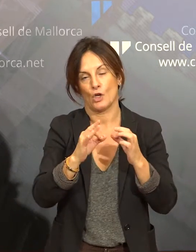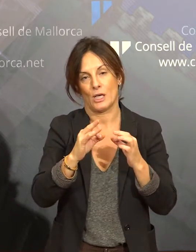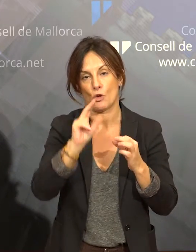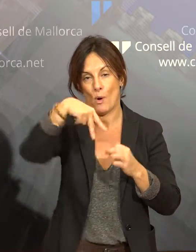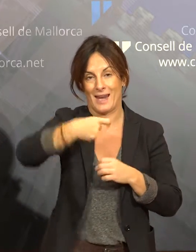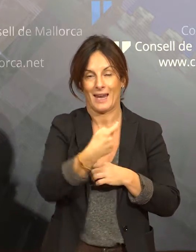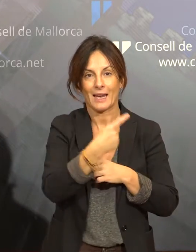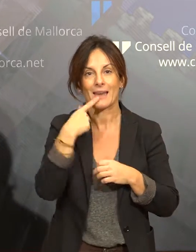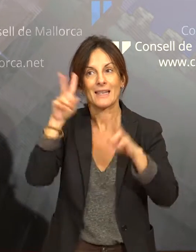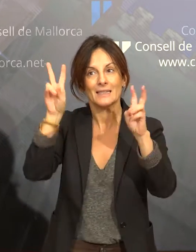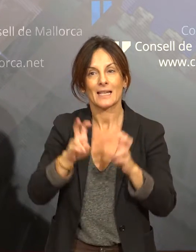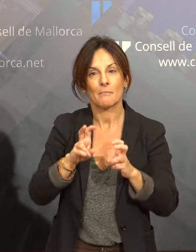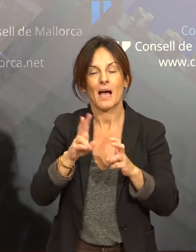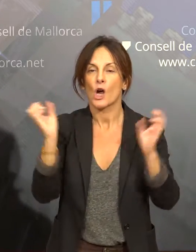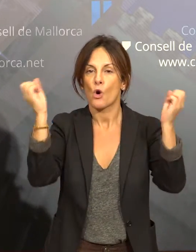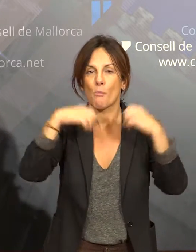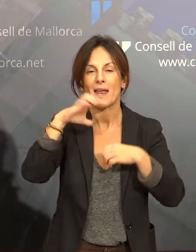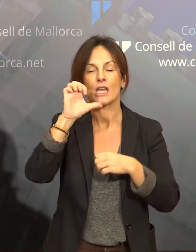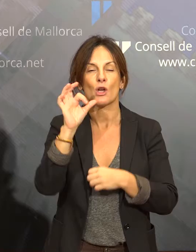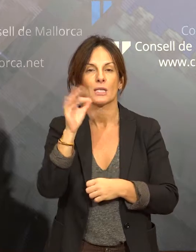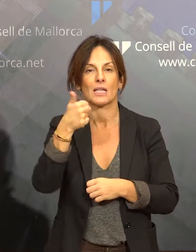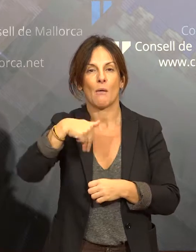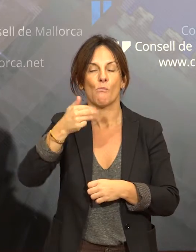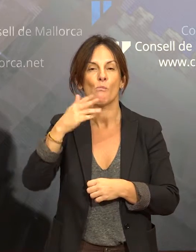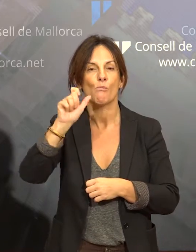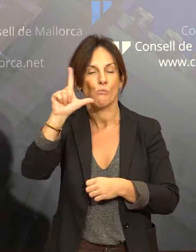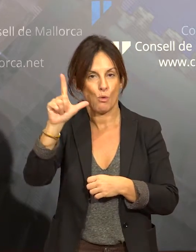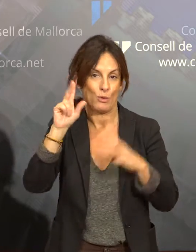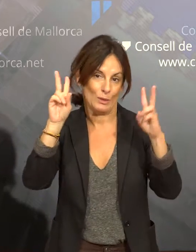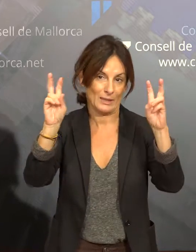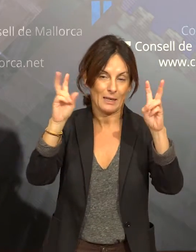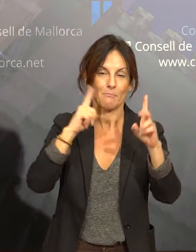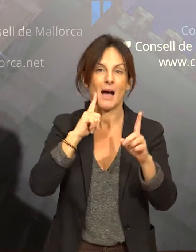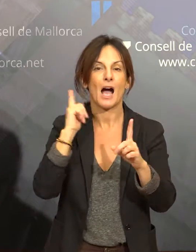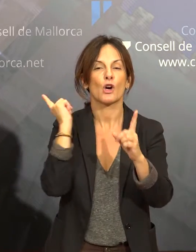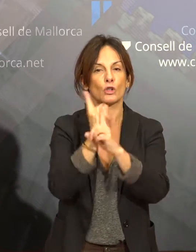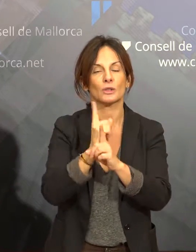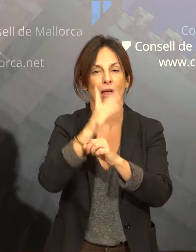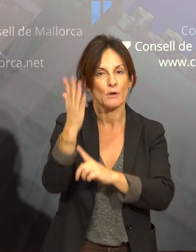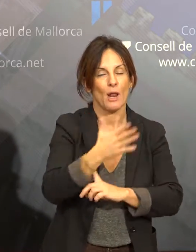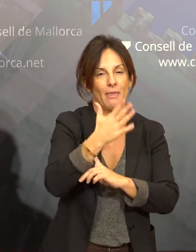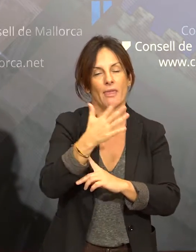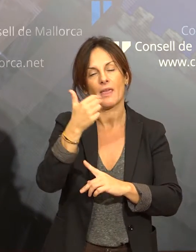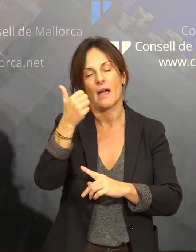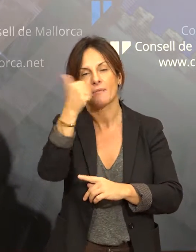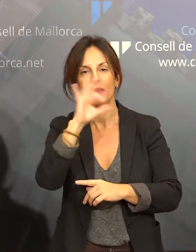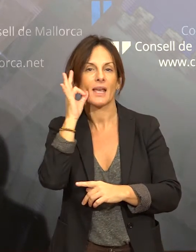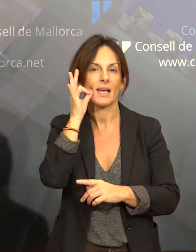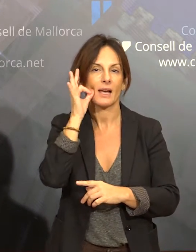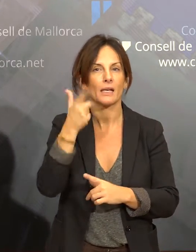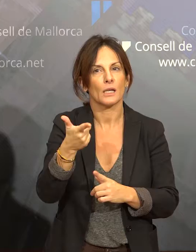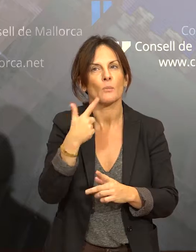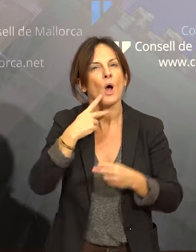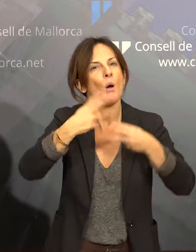del Consell d'Europa contra la Violència de Gènere. No podem dir que no hi hagi polítiques públicas i que cada vegada que hi hagi un